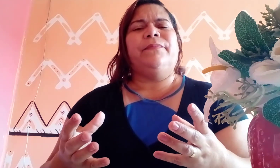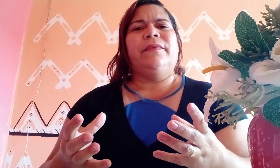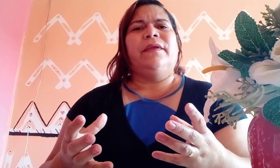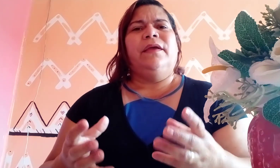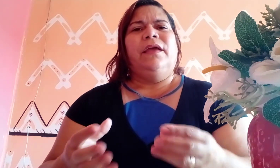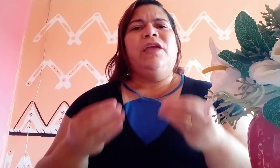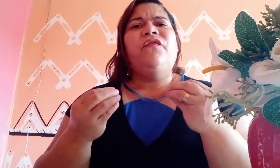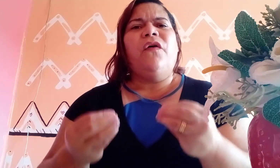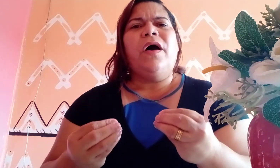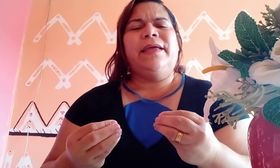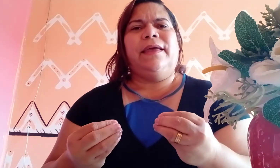Invoque, invoque,